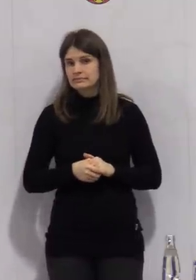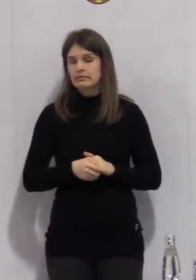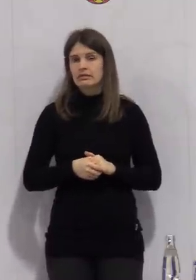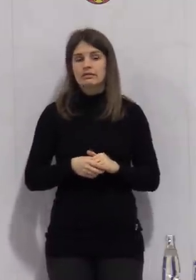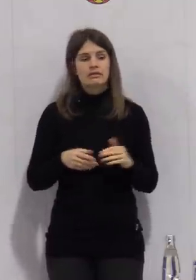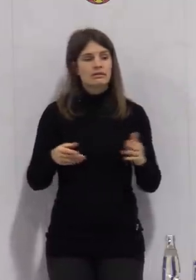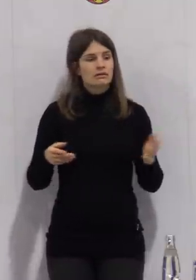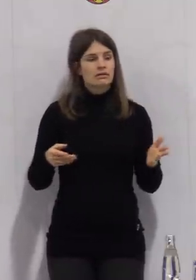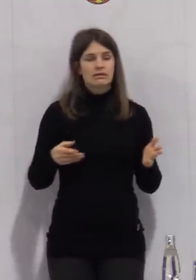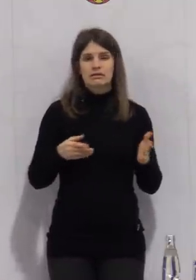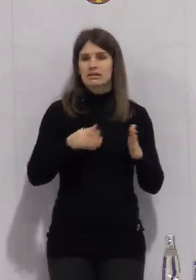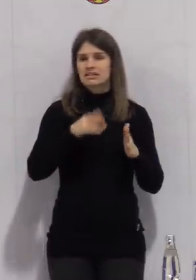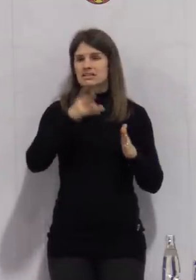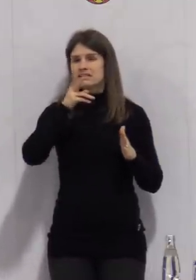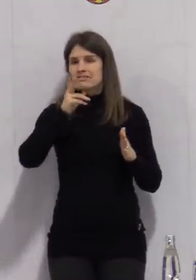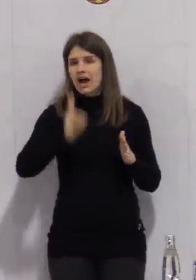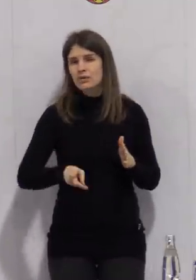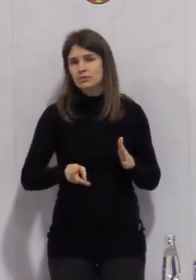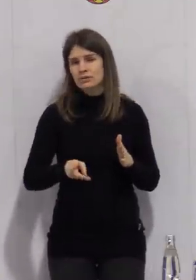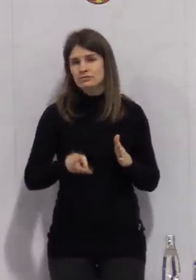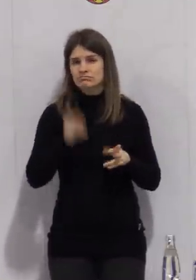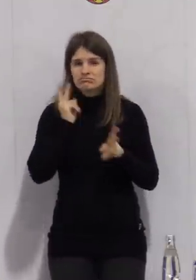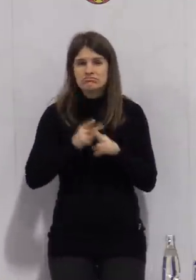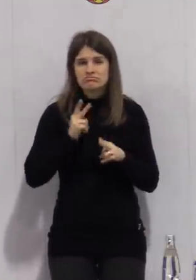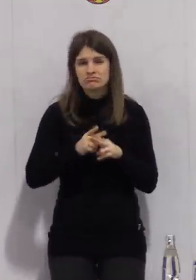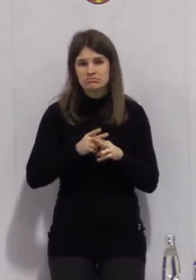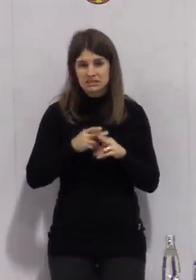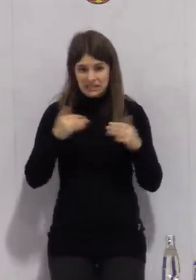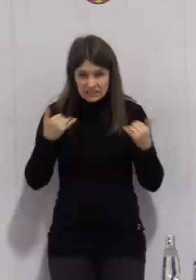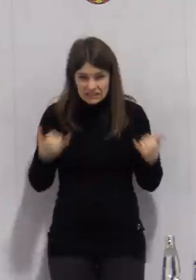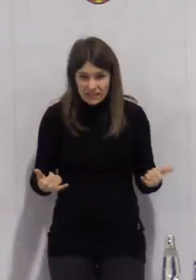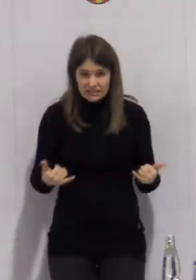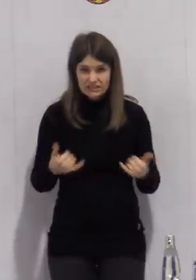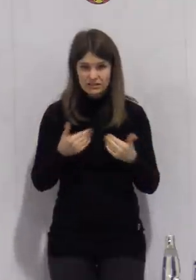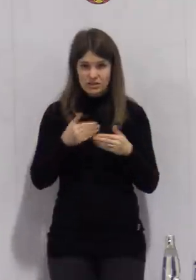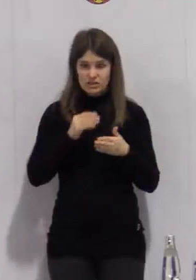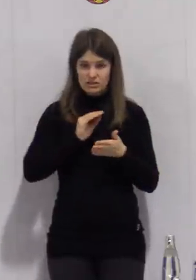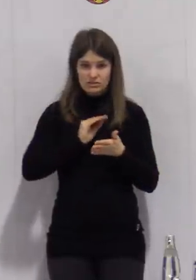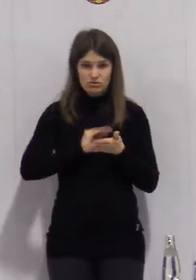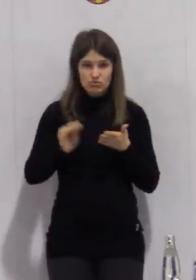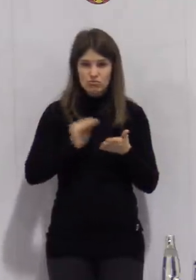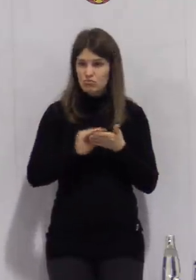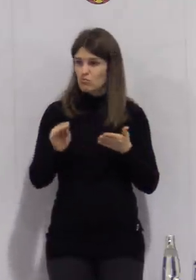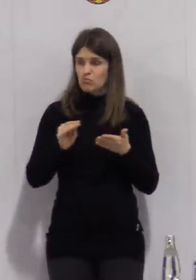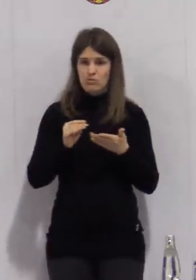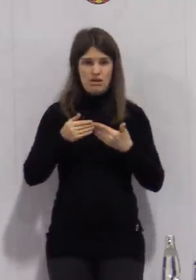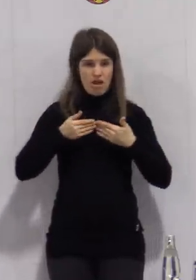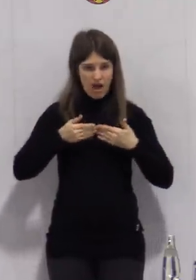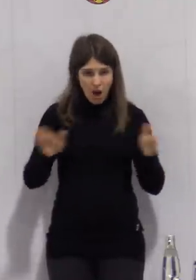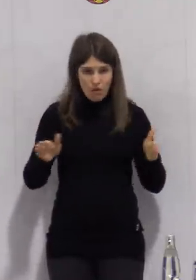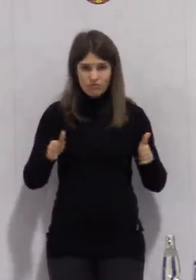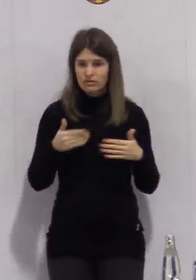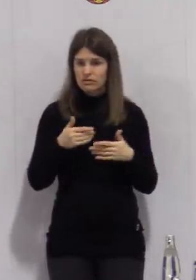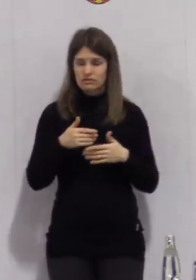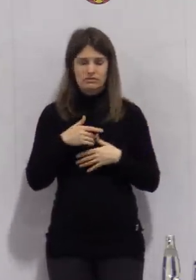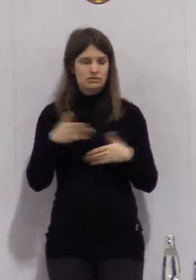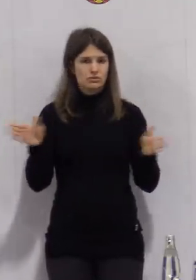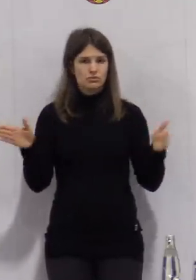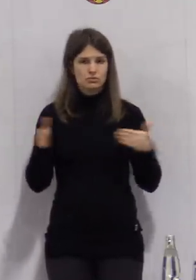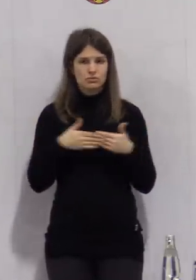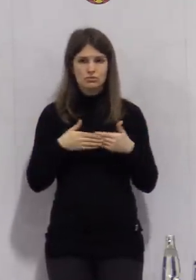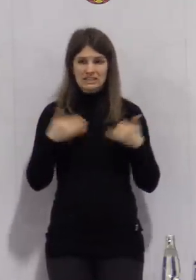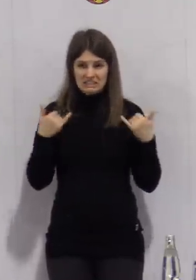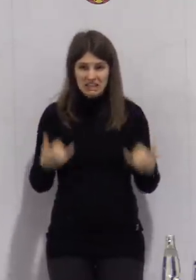mit einer Inzidenz um 200 erlaubt es nicht, die Entscheidung zum Öffnen oder zu